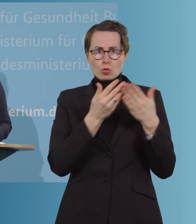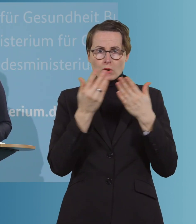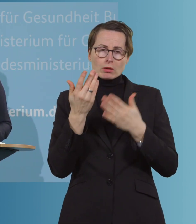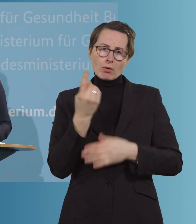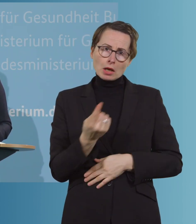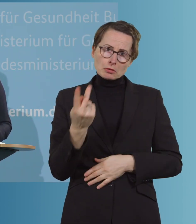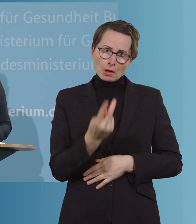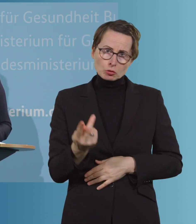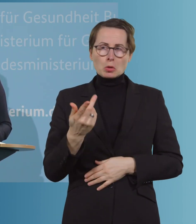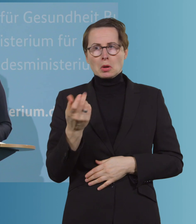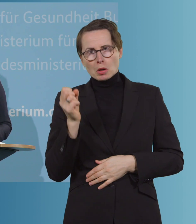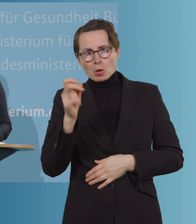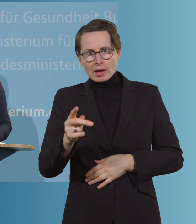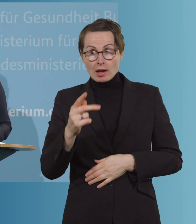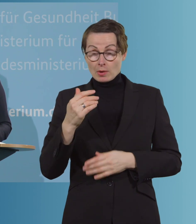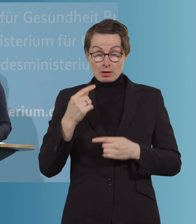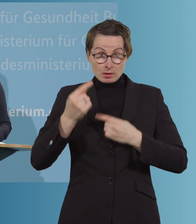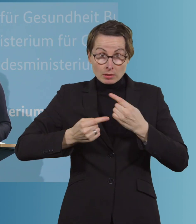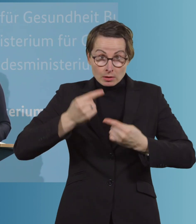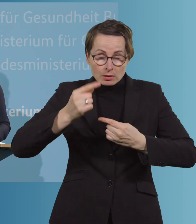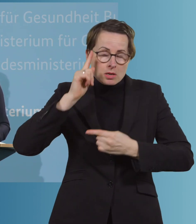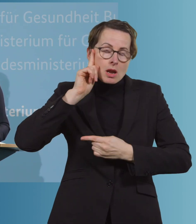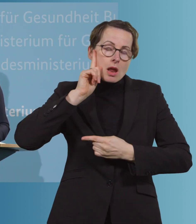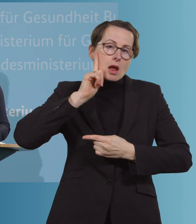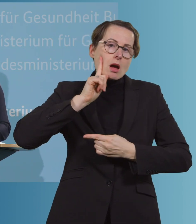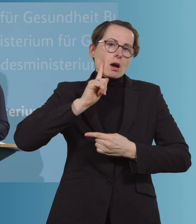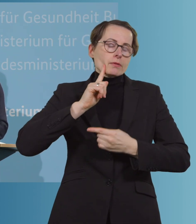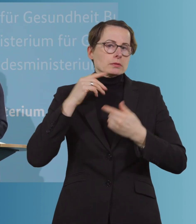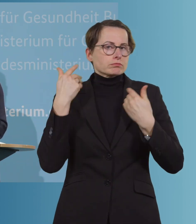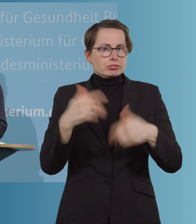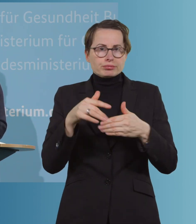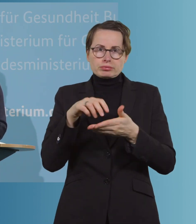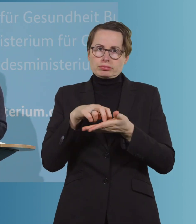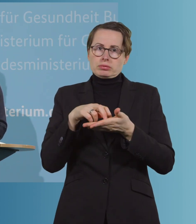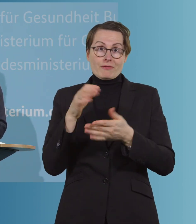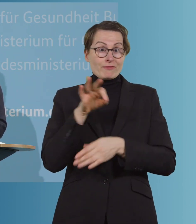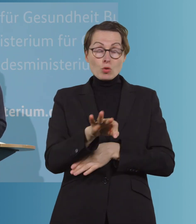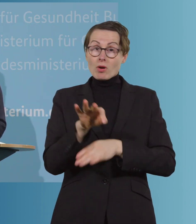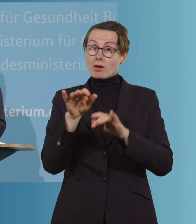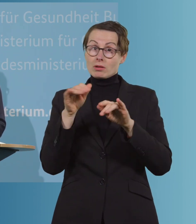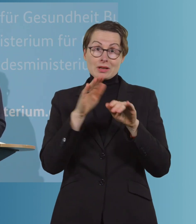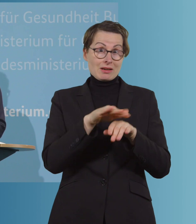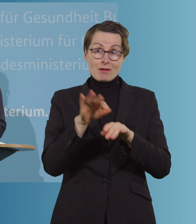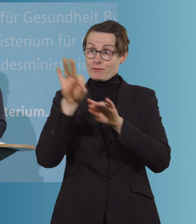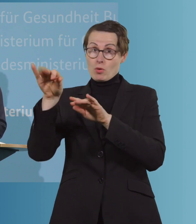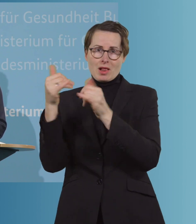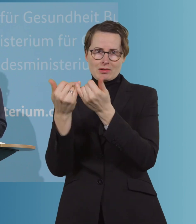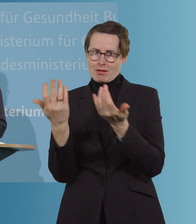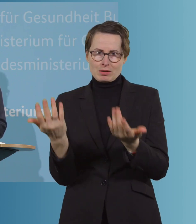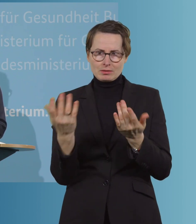allermeisten doch auch sehr Nerven aufreiben und übrigens für Eltern wie für Kinder gleichermaßen. Die Lebenssituationen und Verhältnisse sind auch